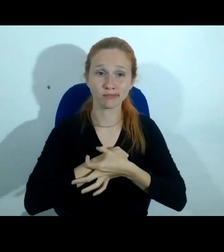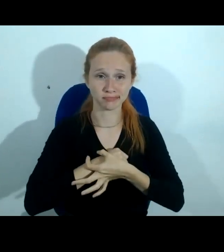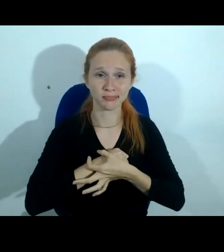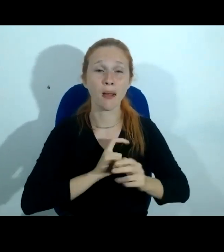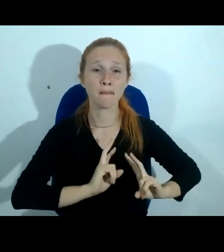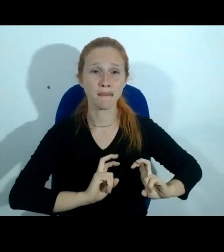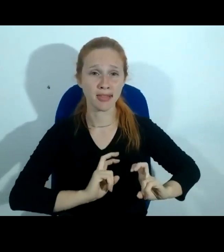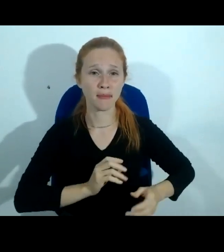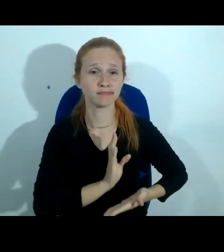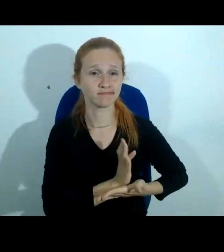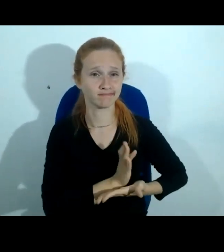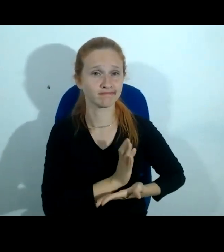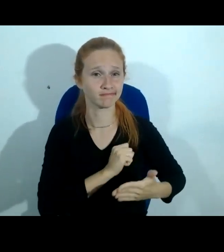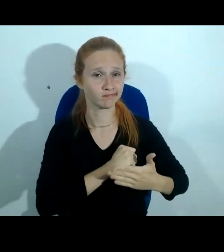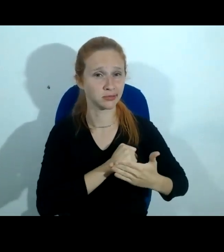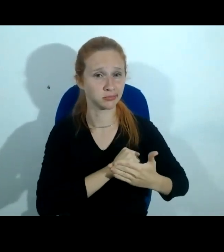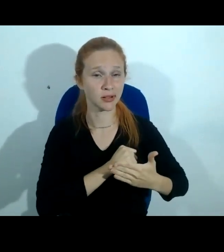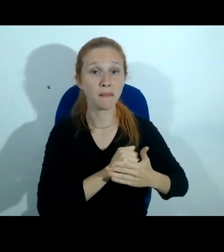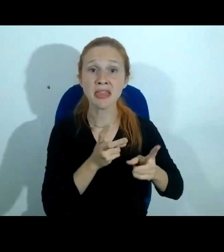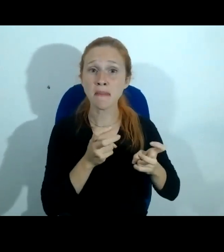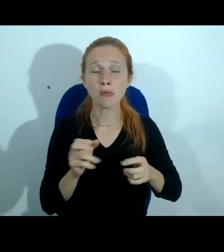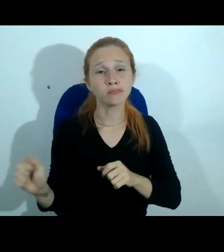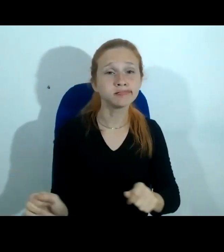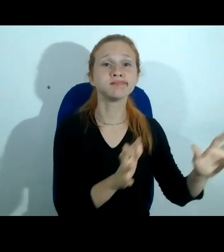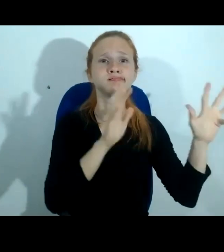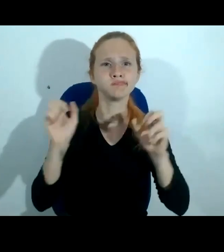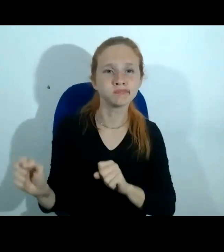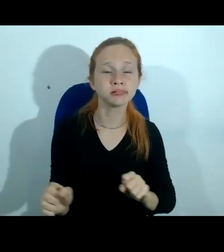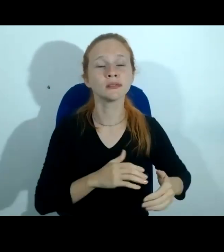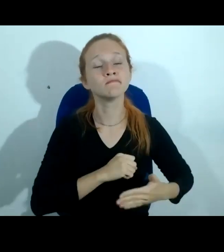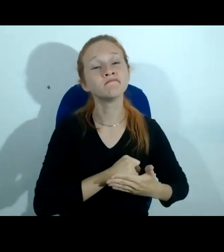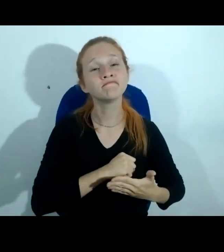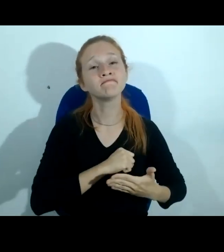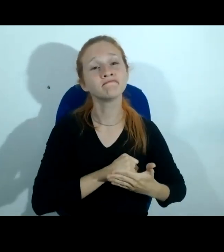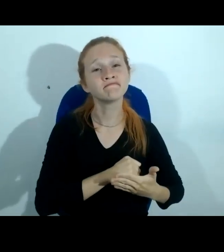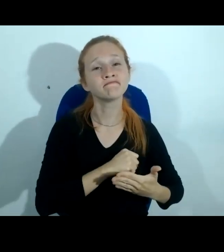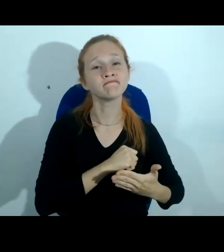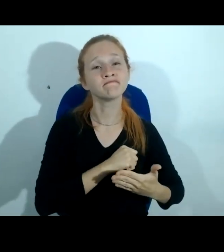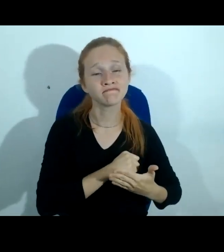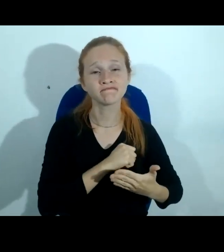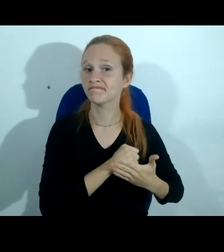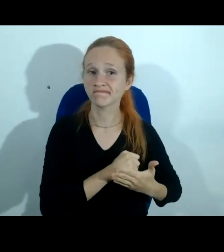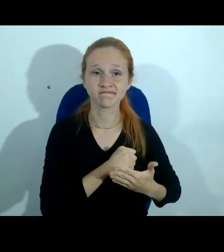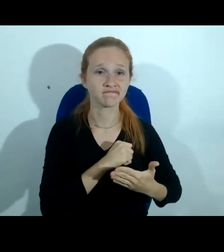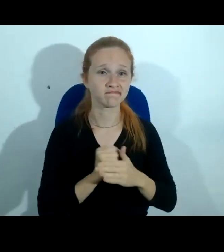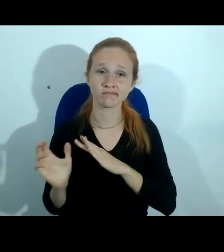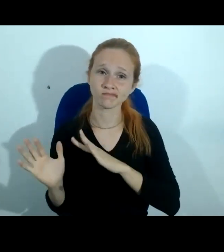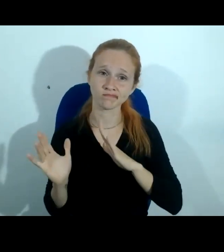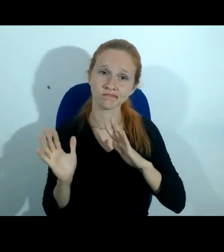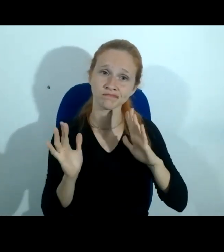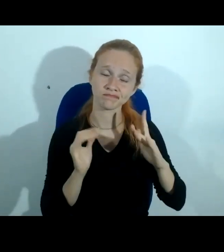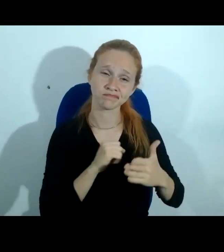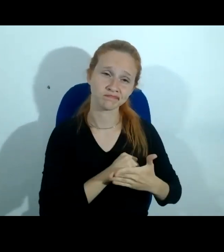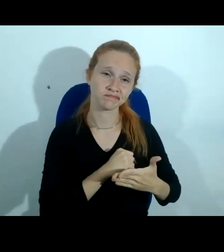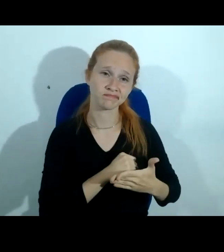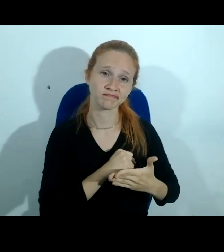e o o fitbit dele que estava monitorando os batimentos cardíacos mostraram que ele na verdade